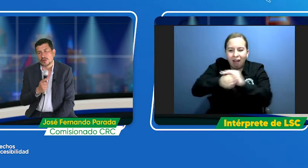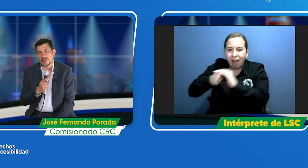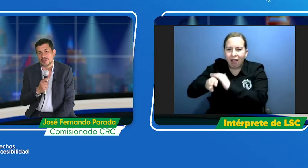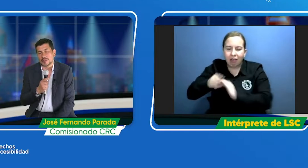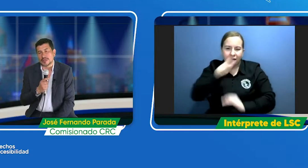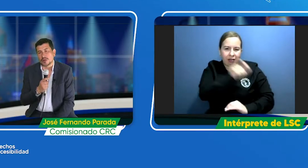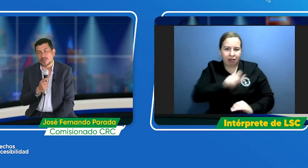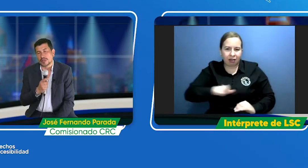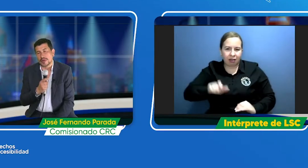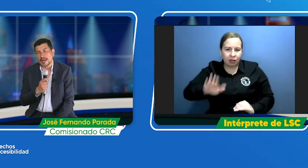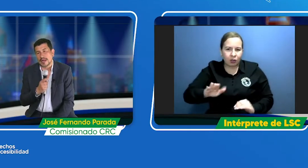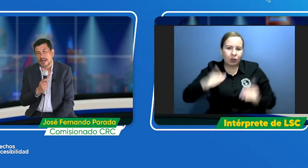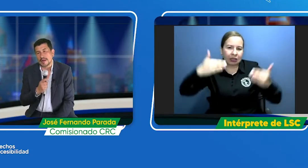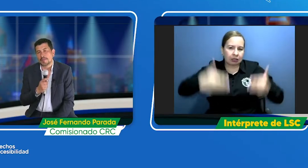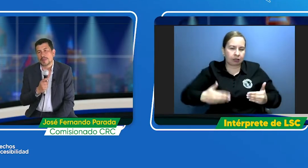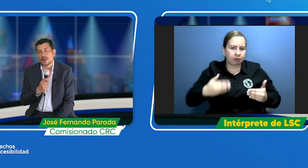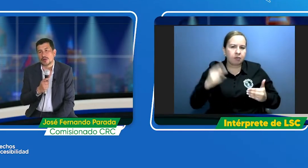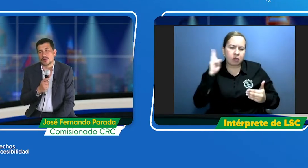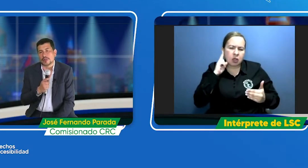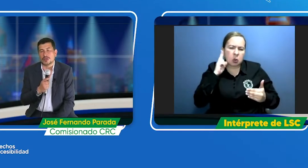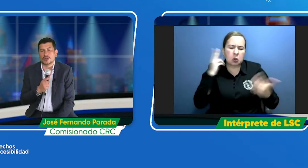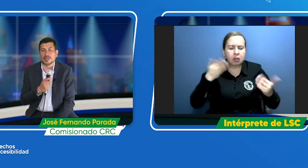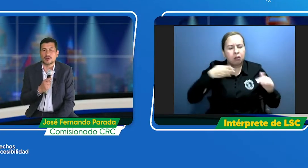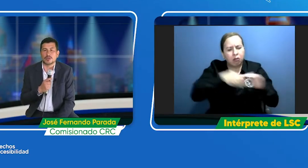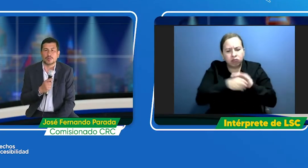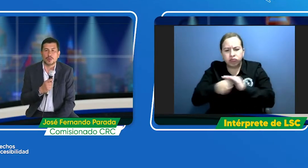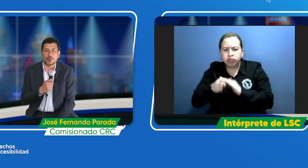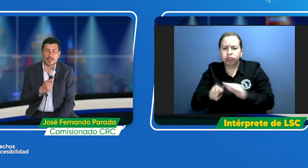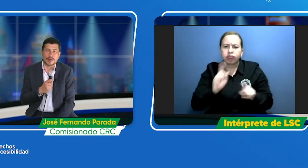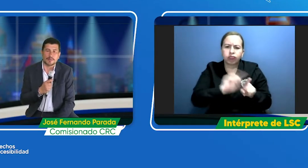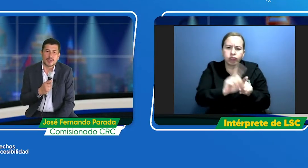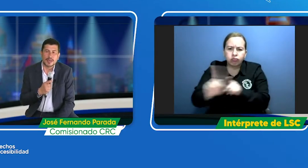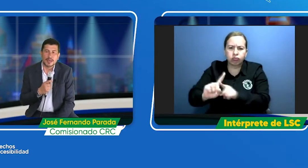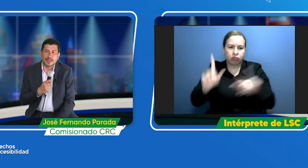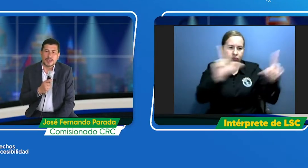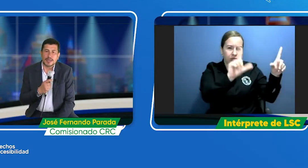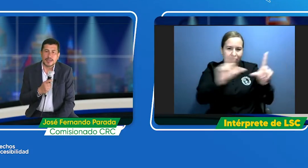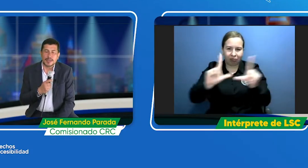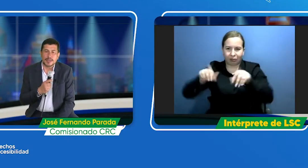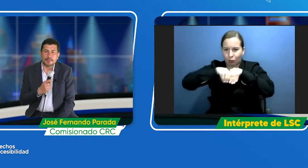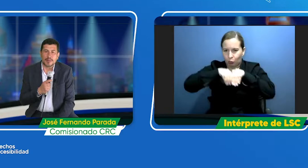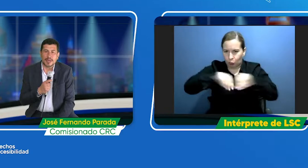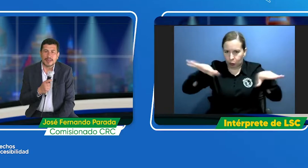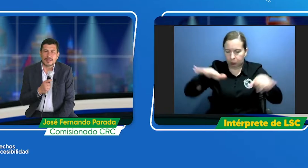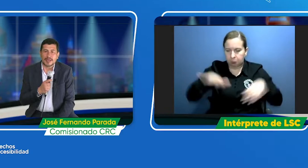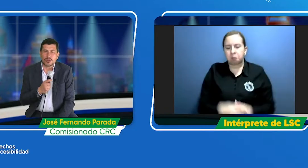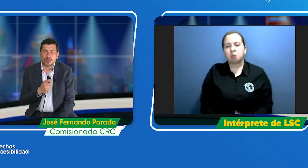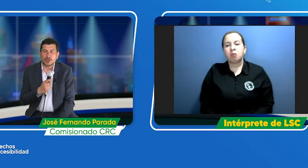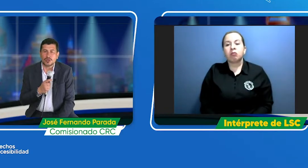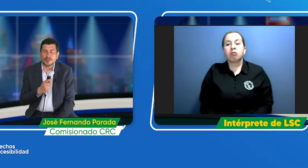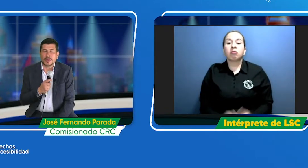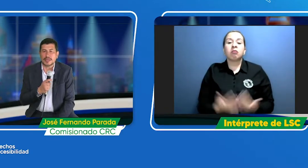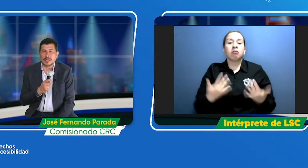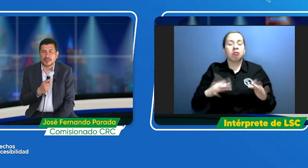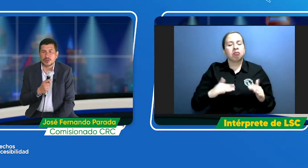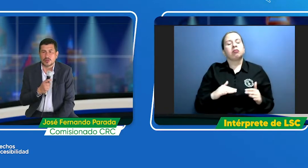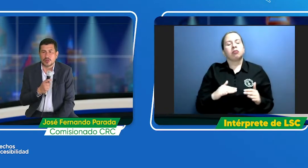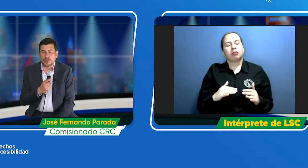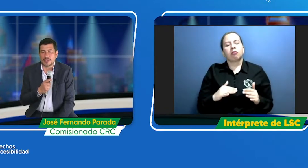discapacidad auditiva a los medios de televisión pública. El desarrollo de esa resolución, pues se ha